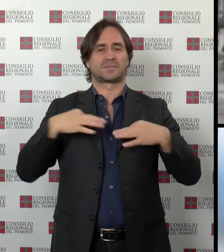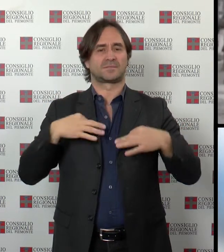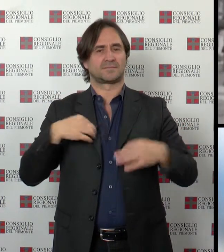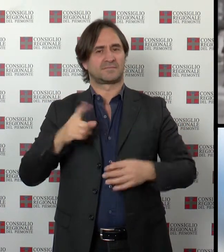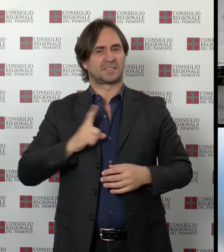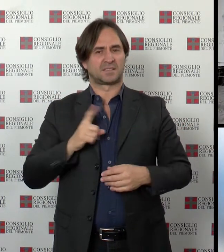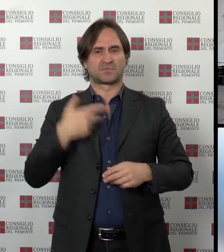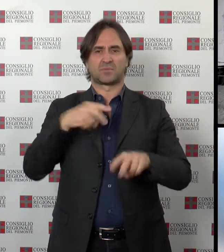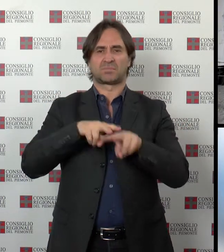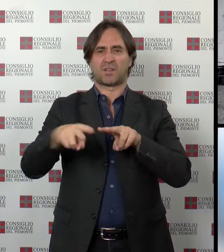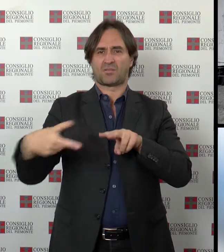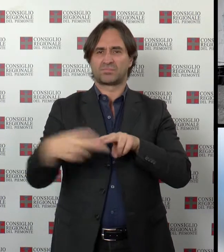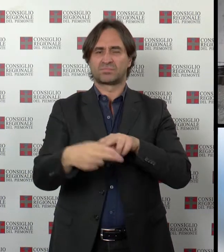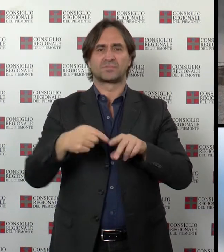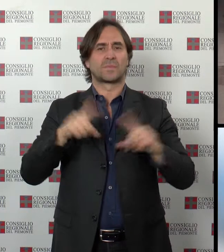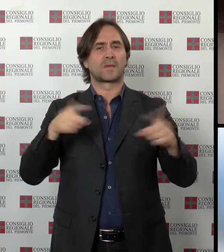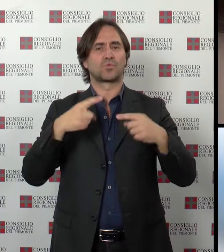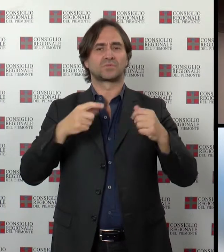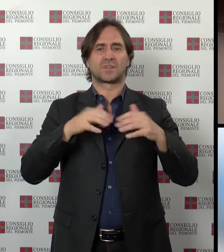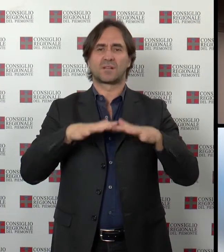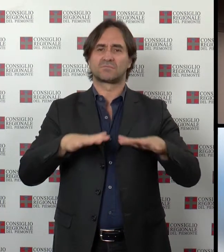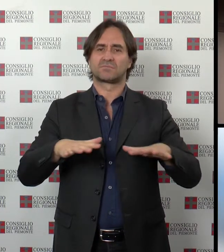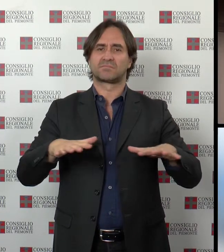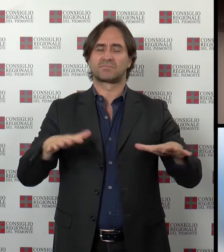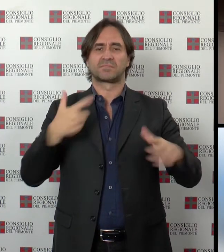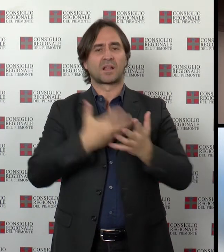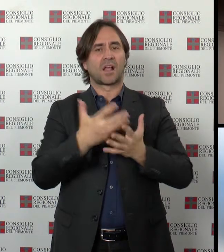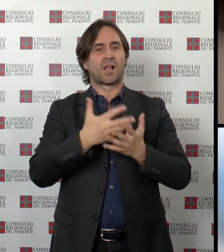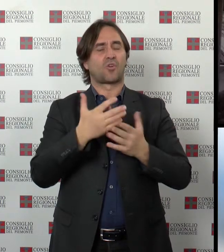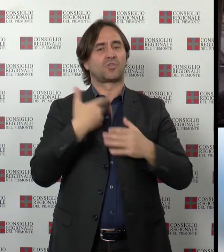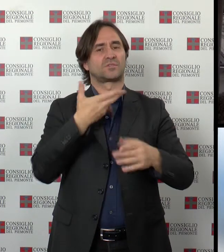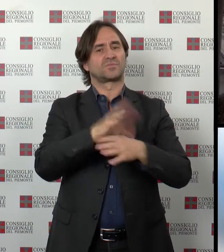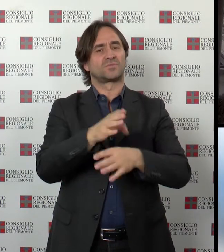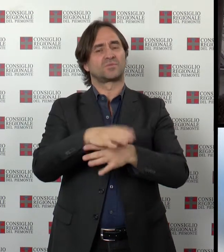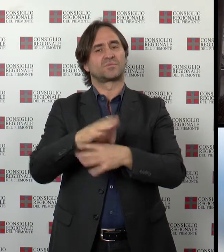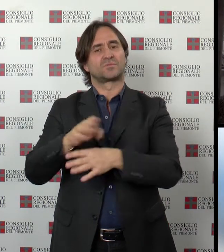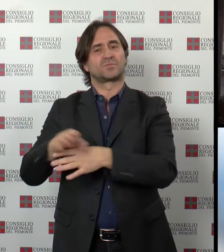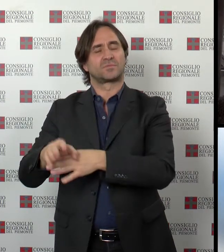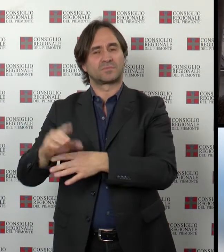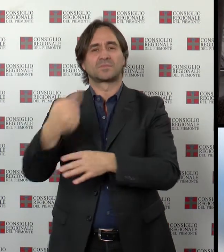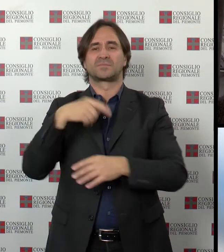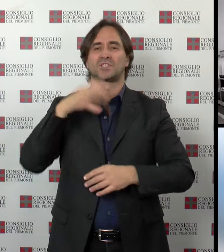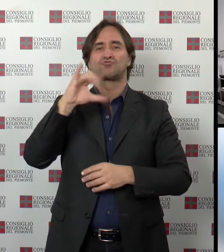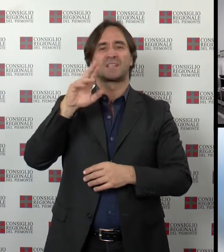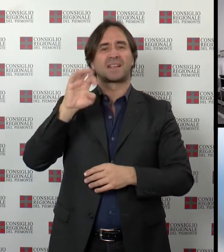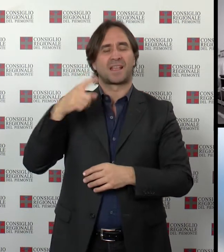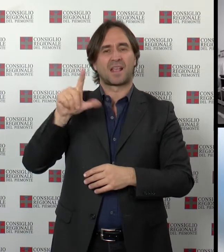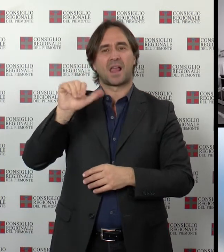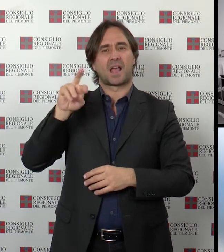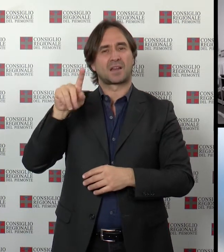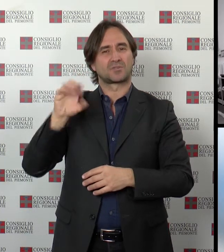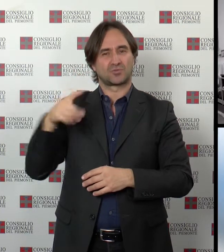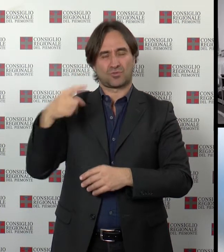tedesco, binari morti, musica sommessa, racconti di morte Quella allestita nella vecchia stazione della Cirie Lanz di Borgodora